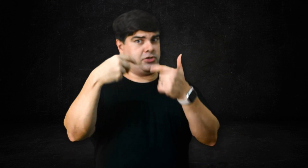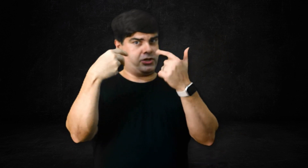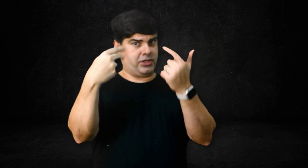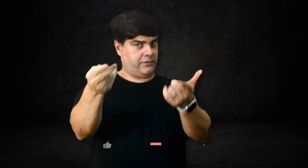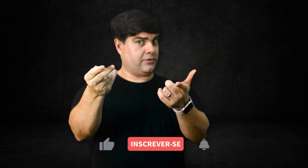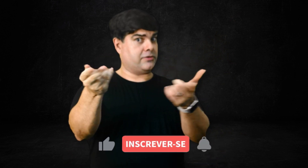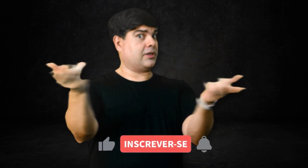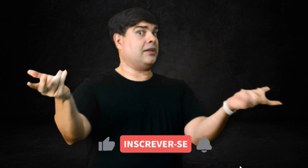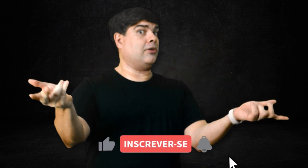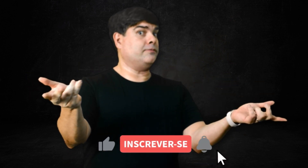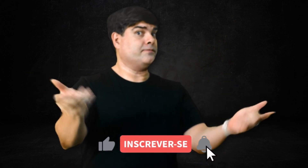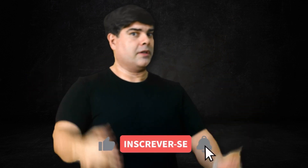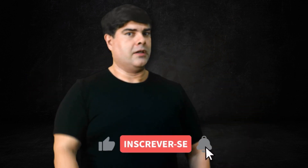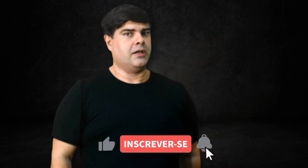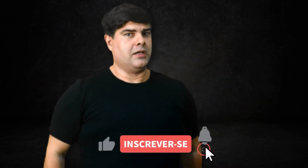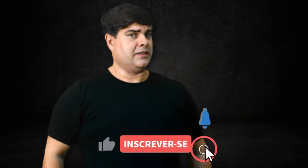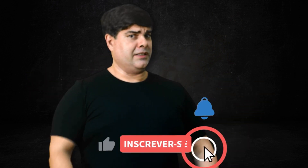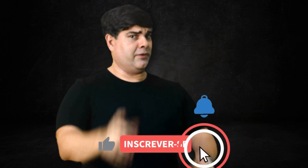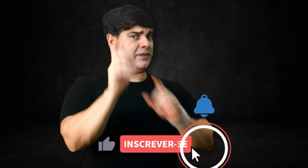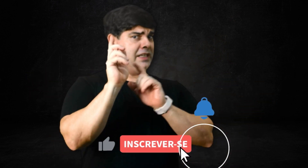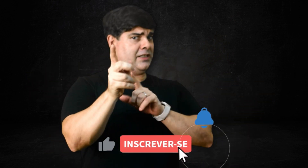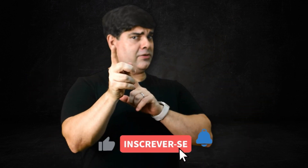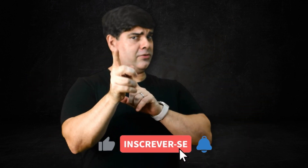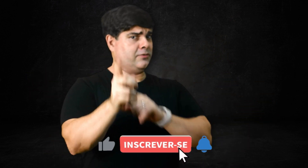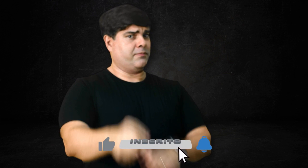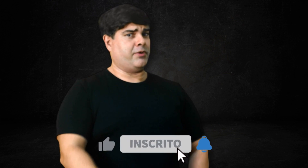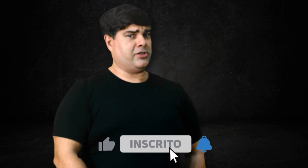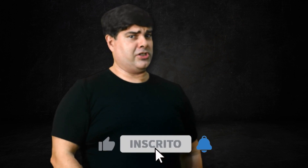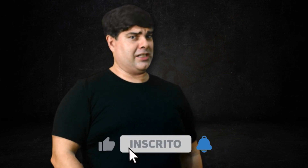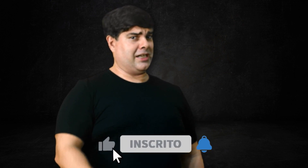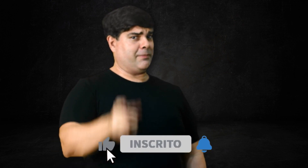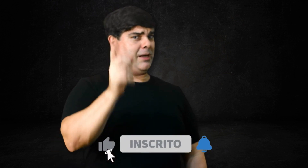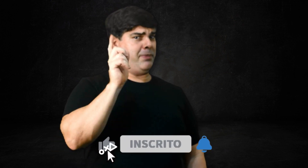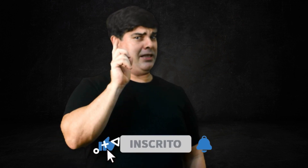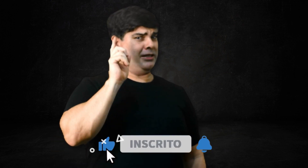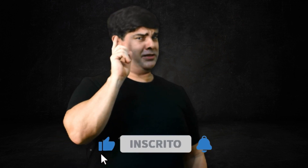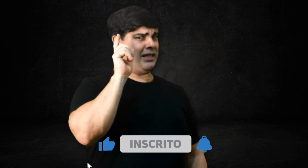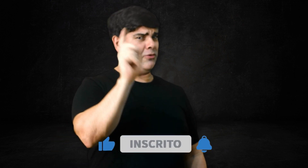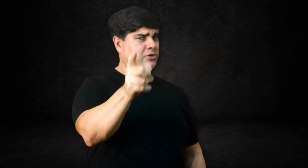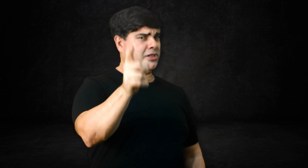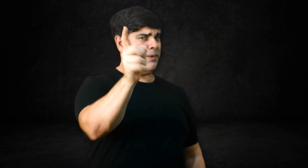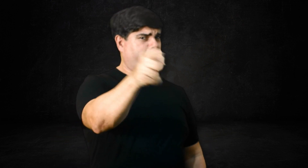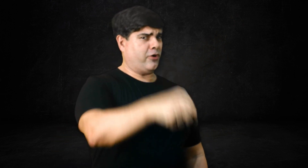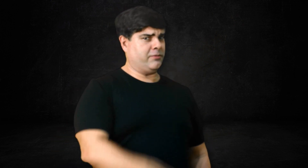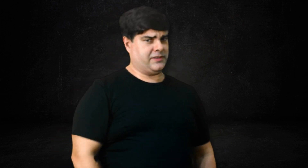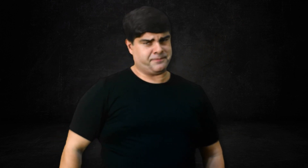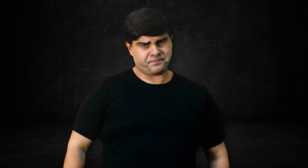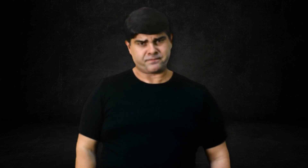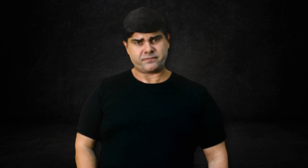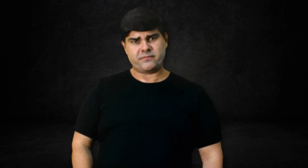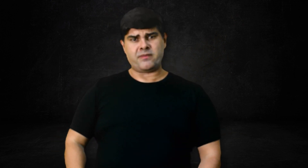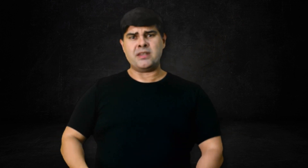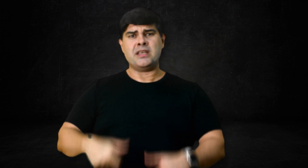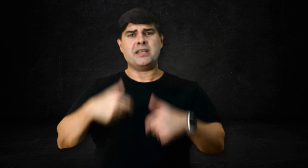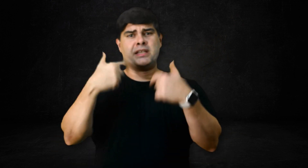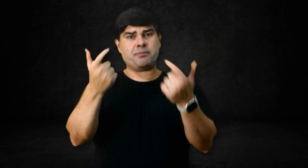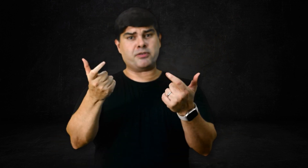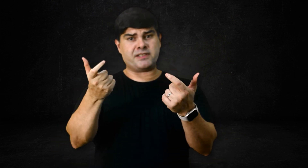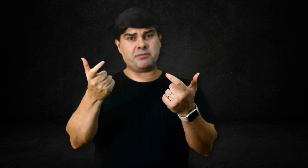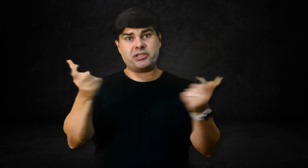inscreva em nosso canal. Se não fizer isso, pode acabar perdendo saúde e performance. E ainda é por cima de